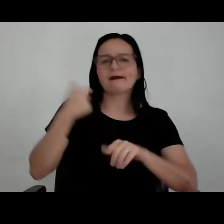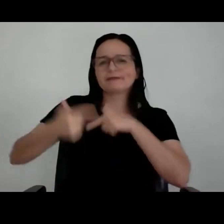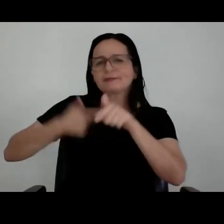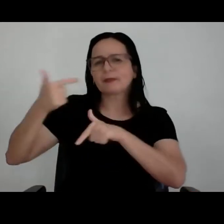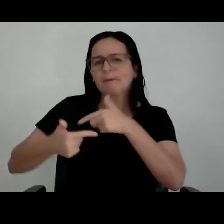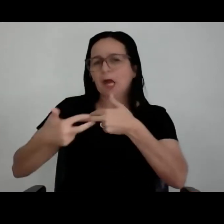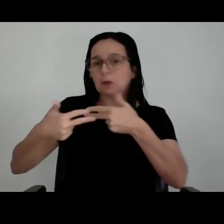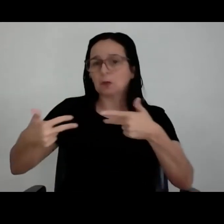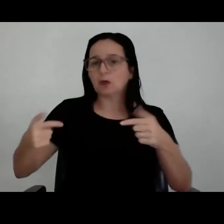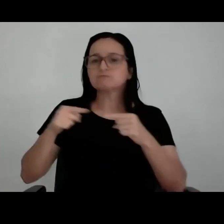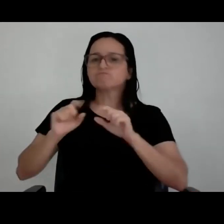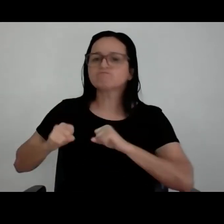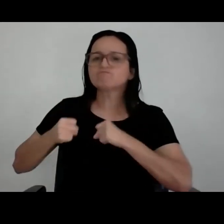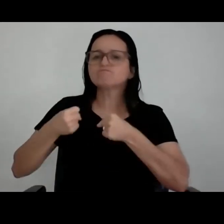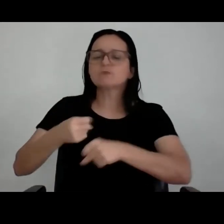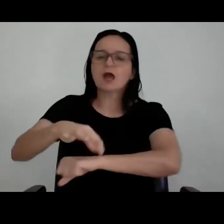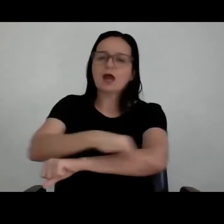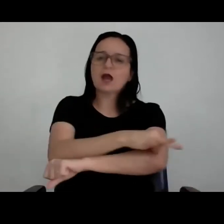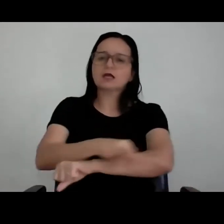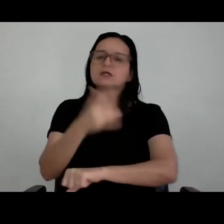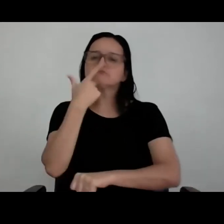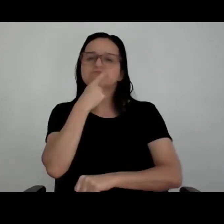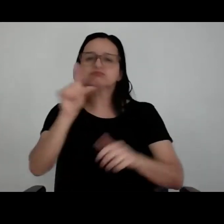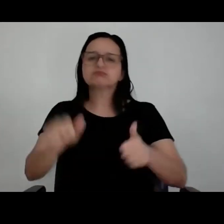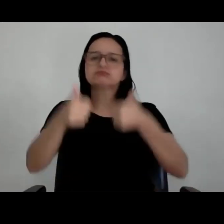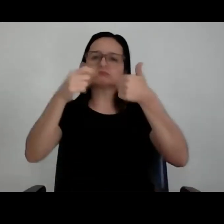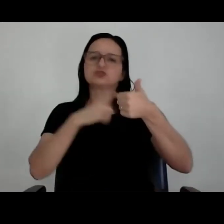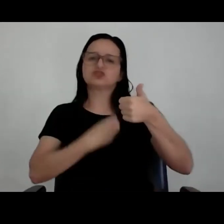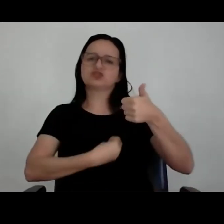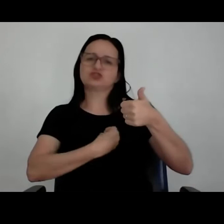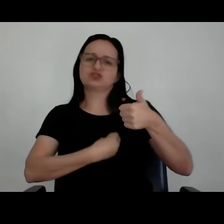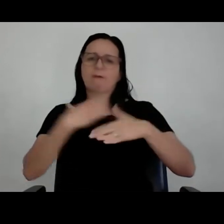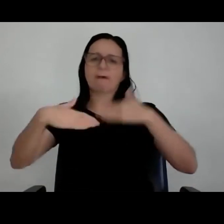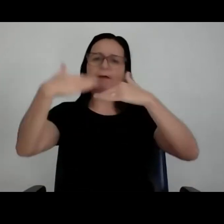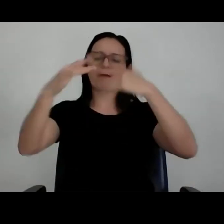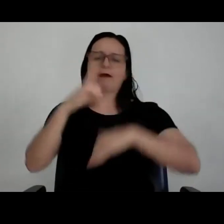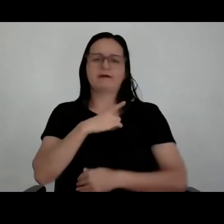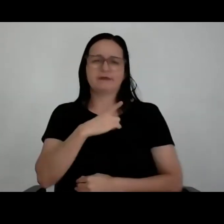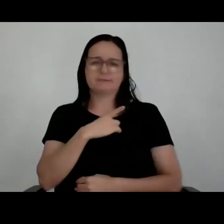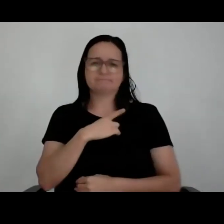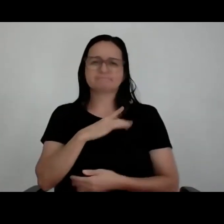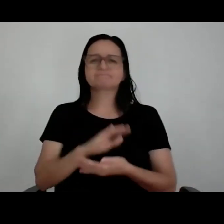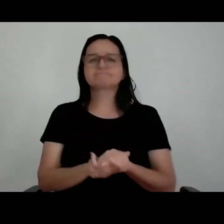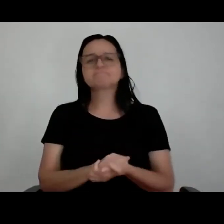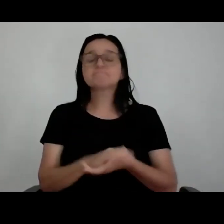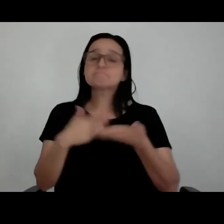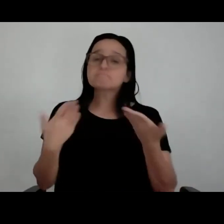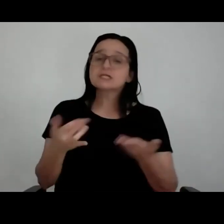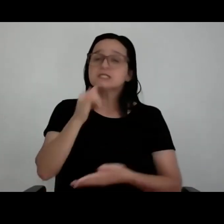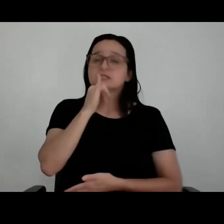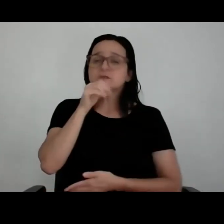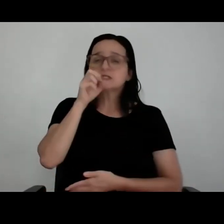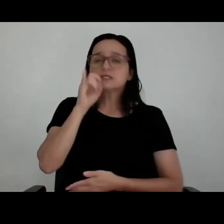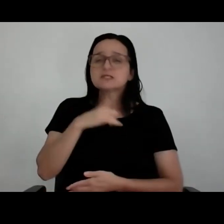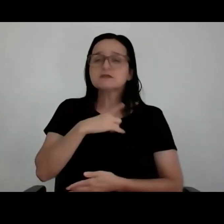o que vai fazer um arquiteto conseguir um resultado melhor na sua carreira, entendeu? Ele não vai lidar. Se você busca na arquitetura a